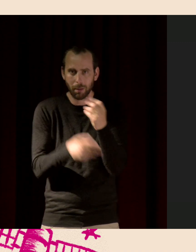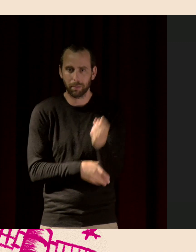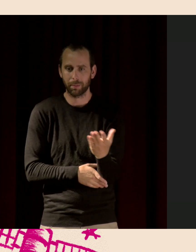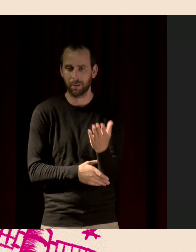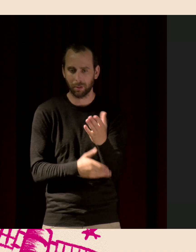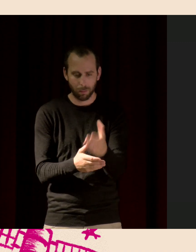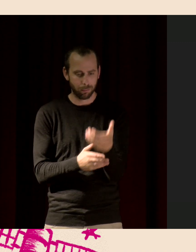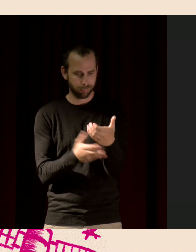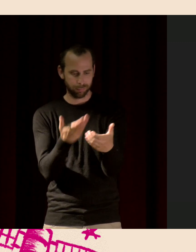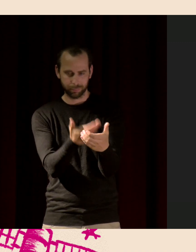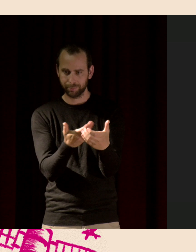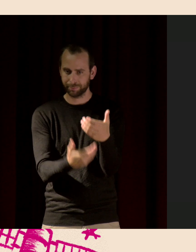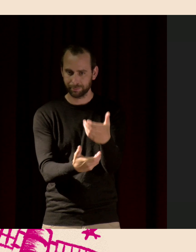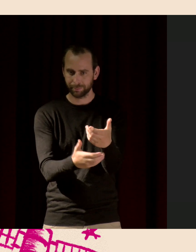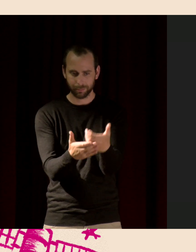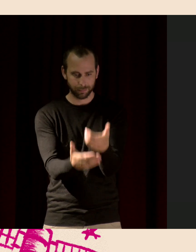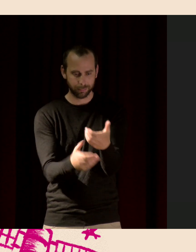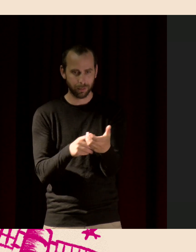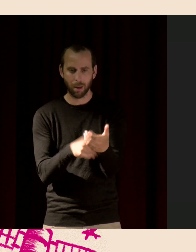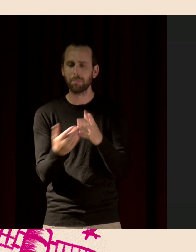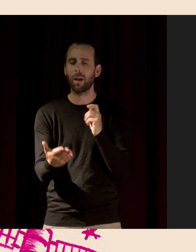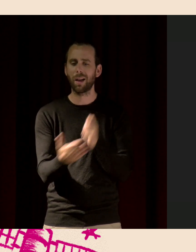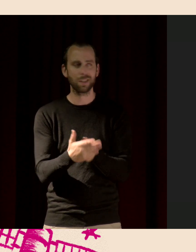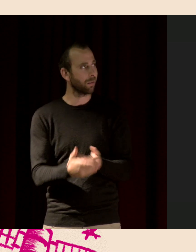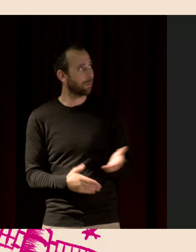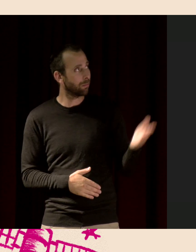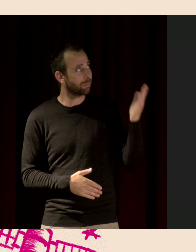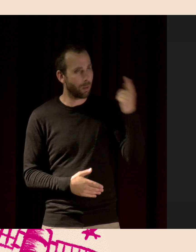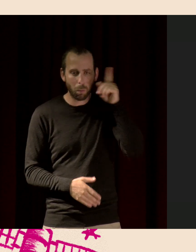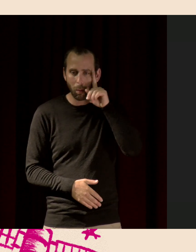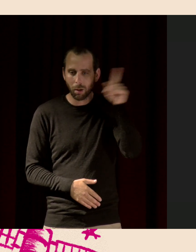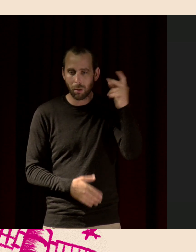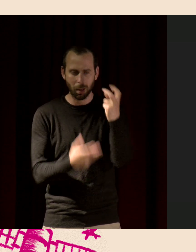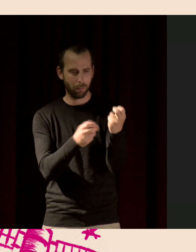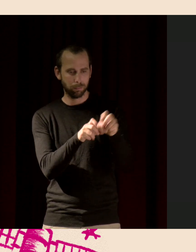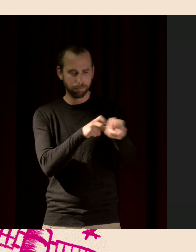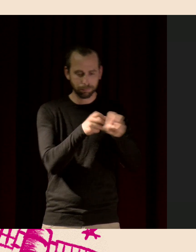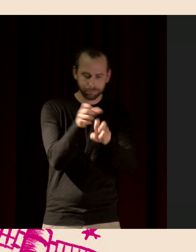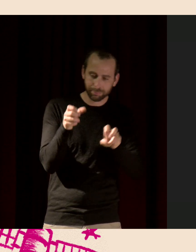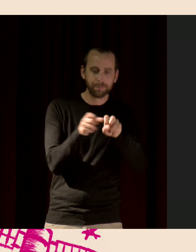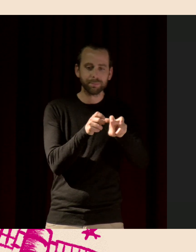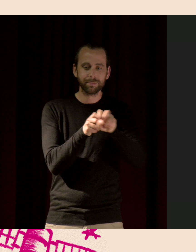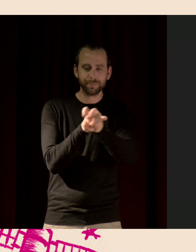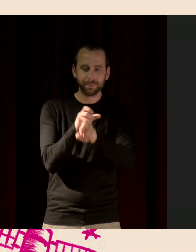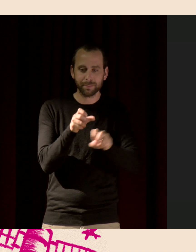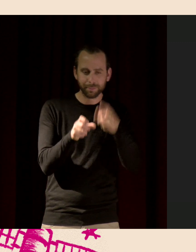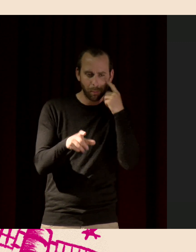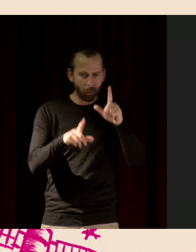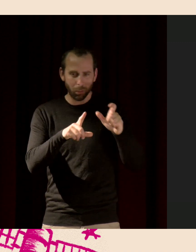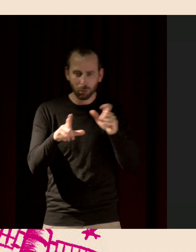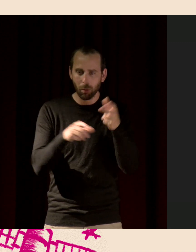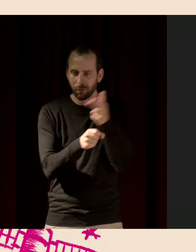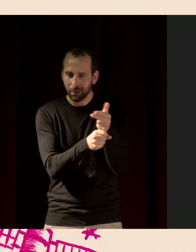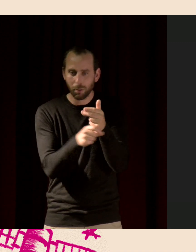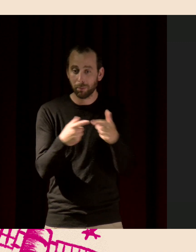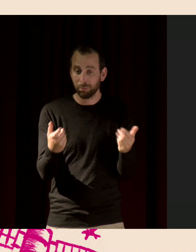écran. On achète ces appareils pour leurs lentilles, leurs optiques. Mais est-ce que vous vous êtes déjà préoccupés